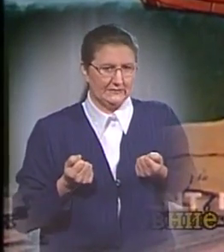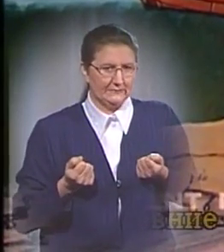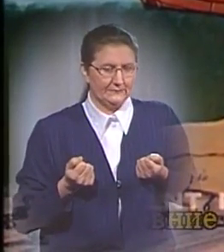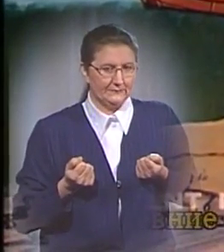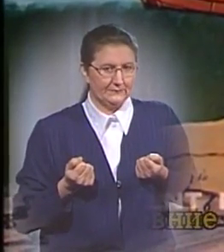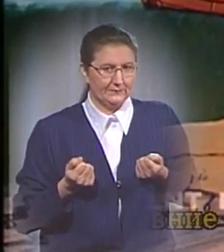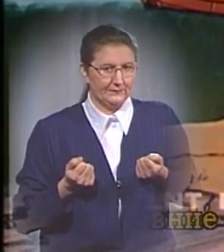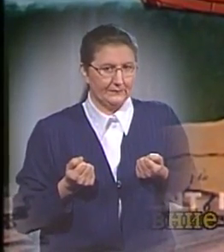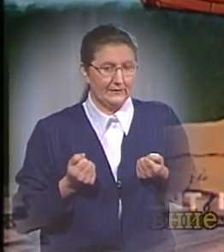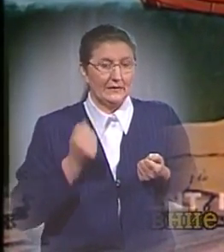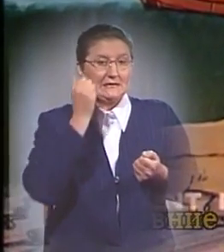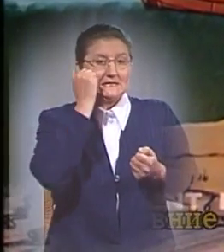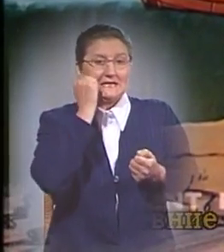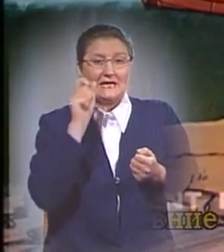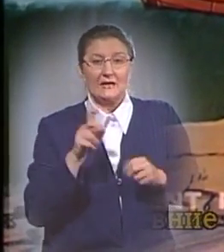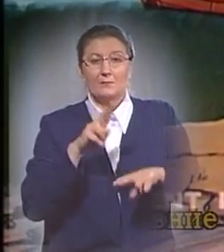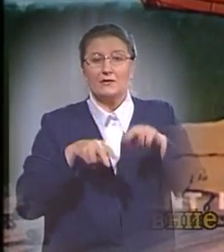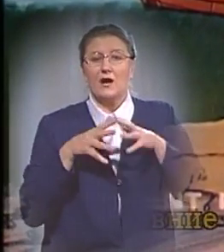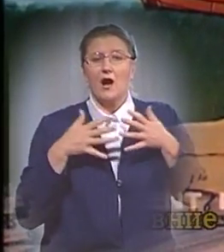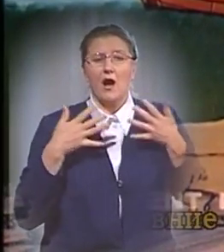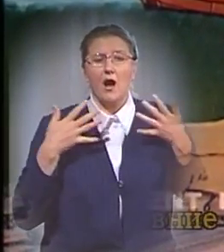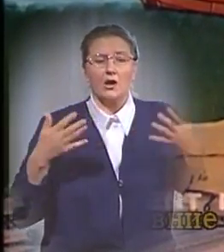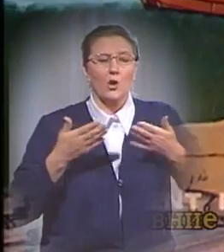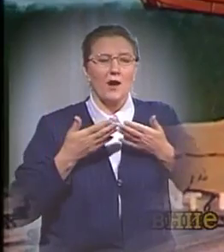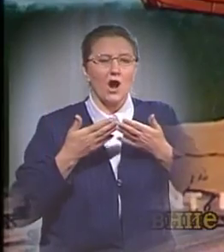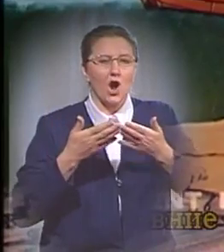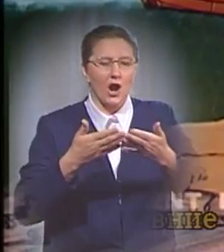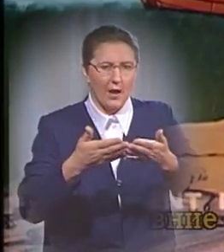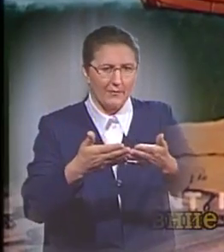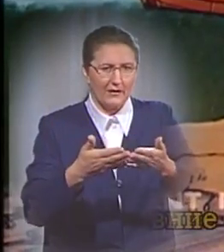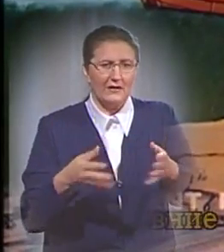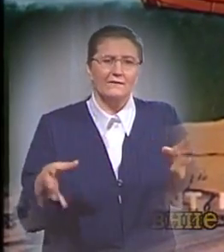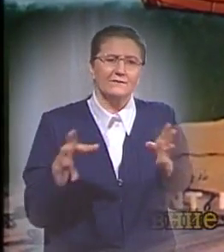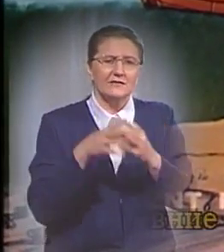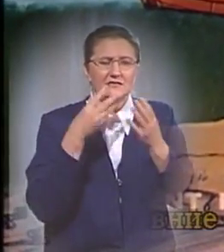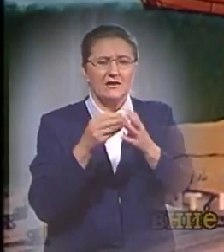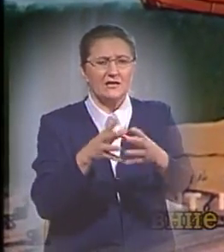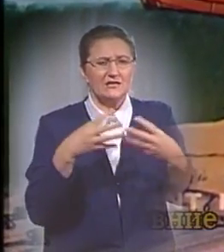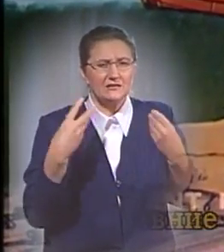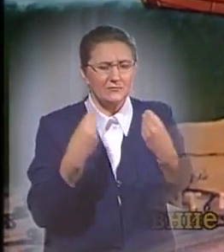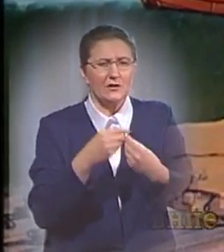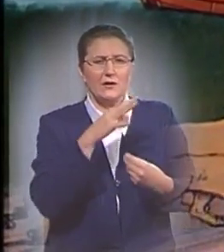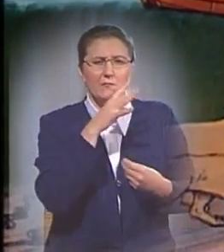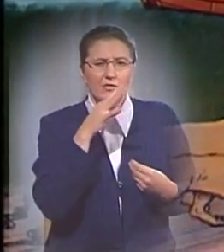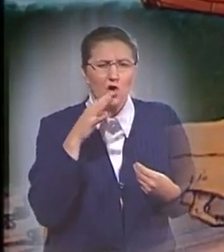Старик построил огромный корабль и погрузился на него со всей своей семьей и множеством животных.